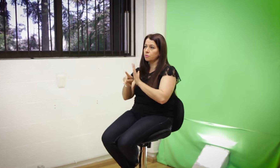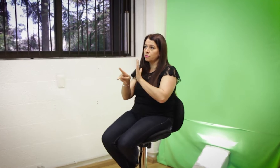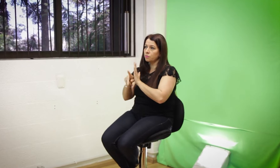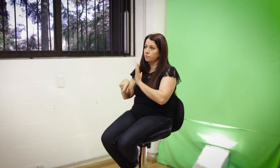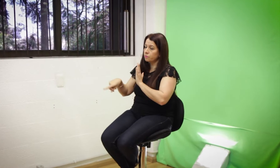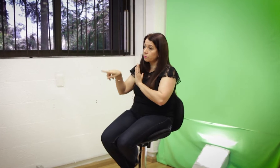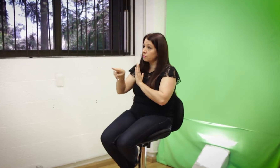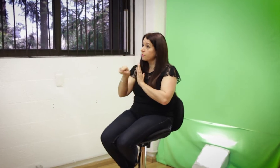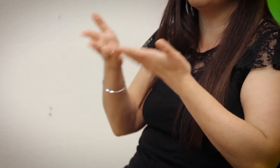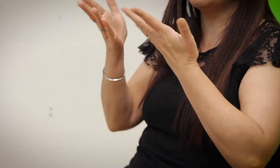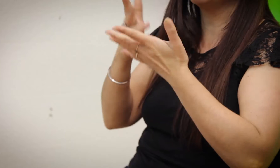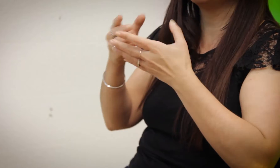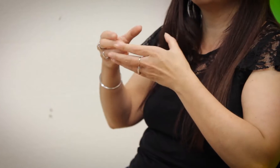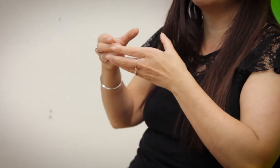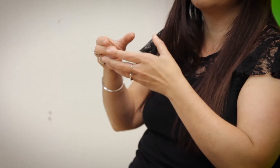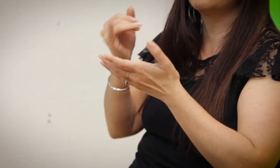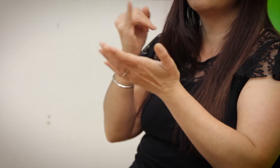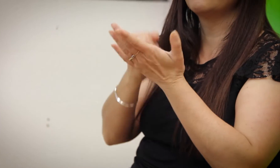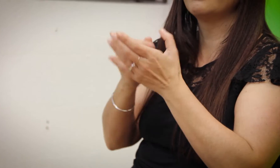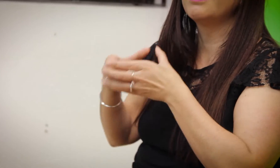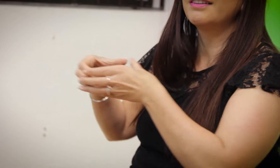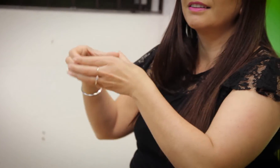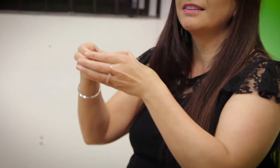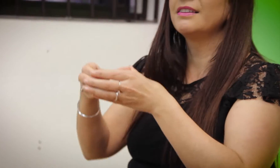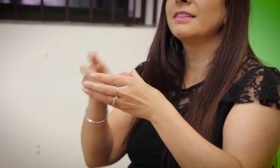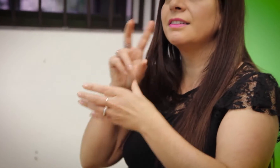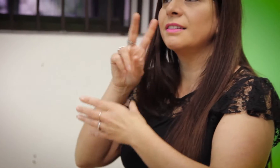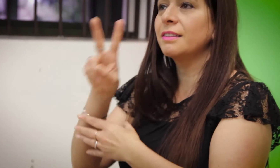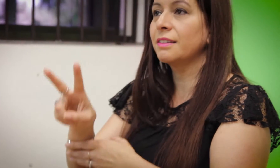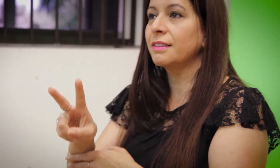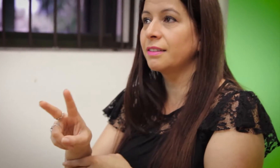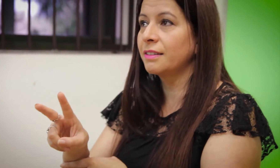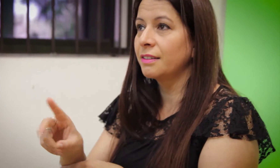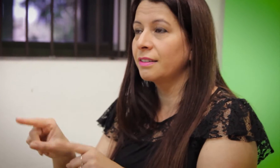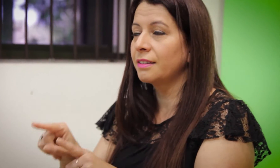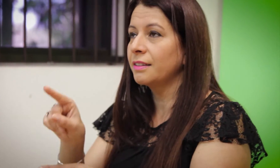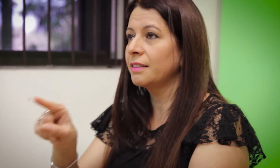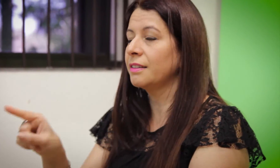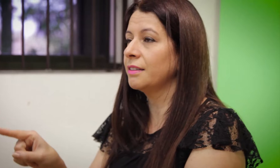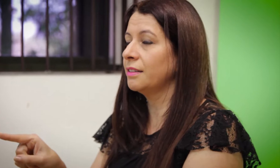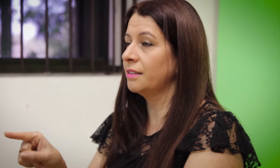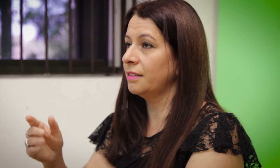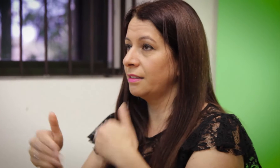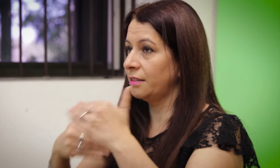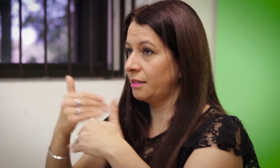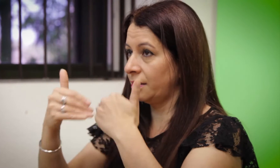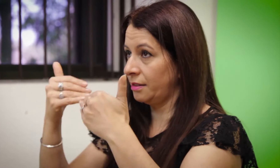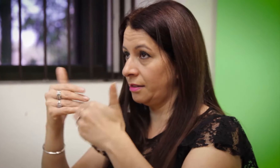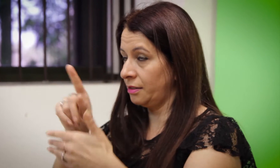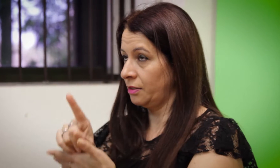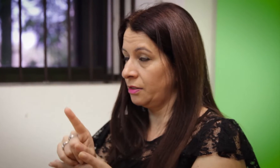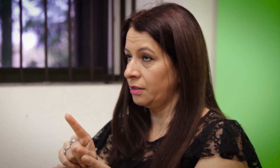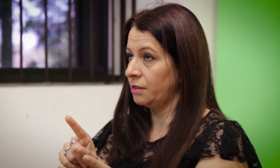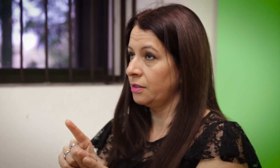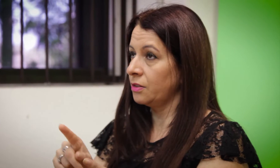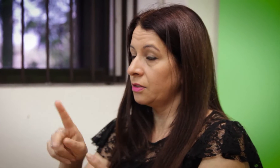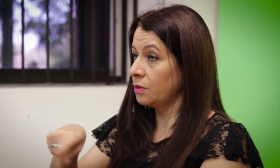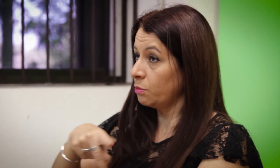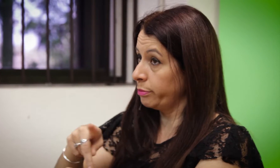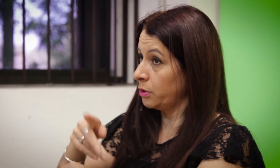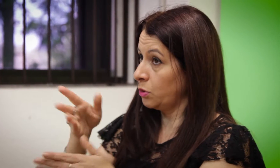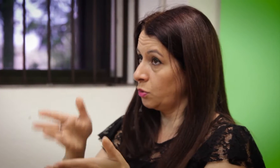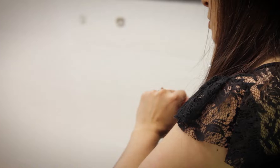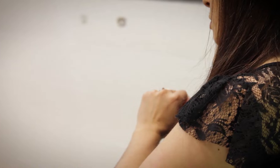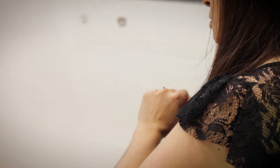para pessoas surdas, ou seja, é a forma de comunicação e expressão em que o sistema linguístico de natureza visual